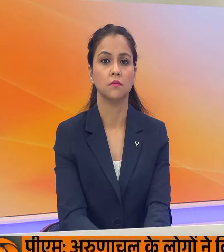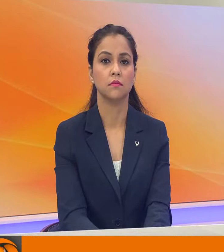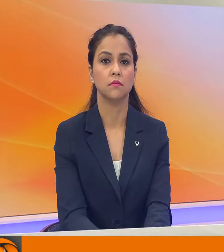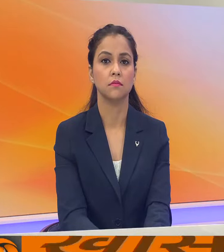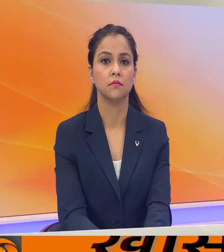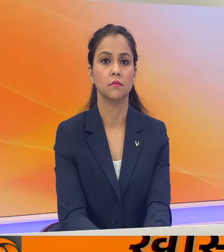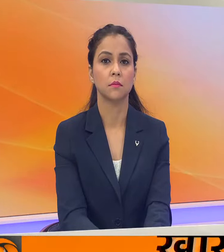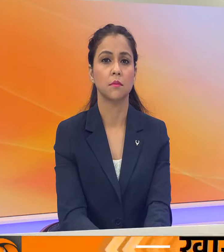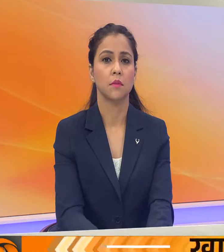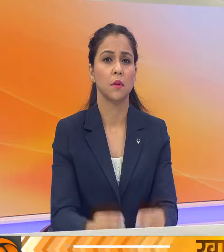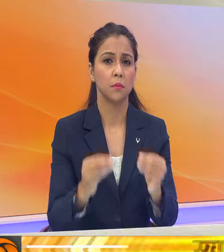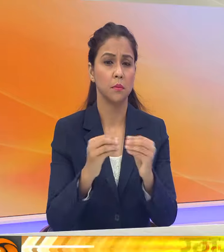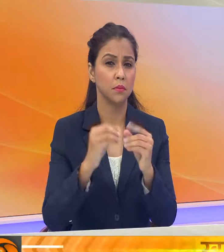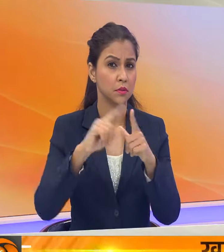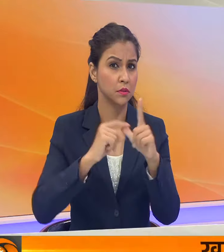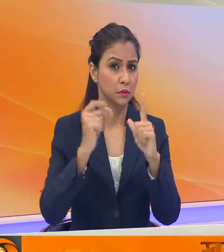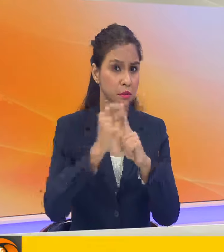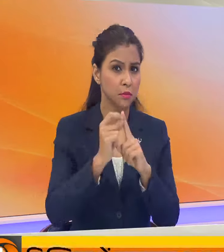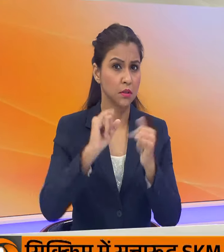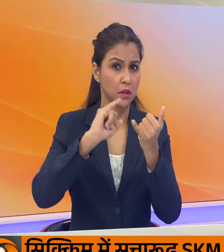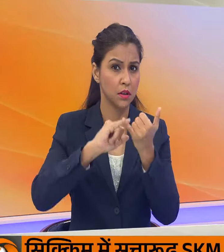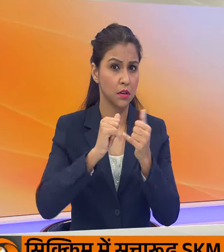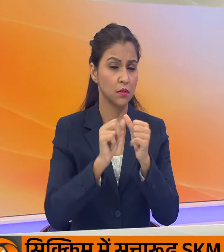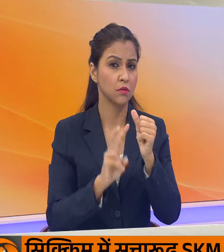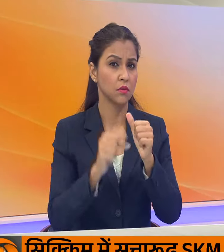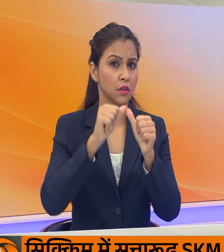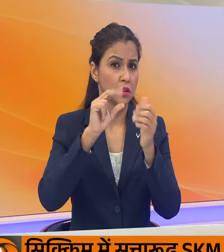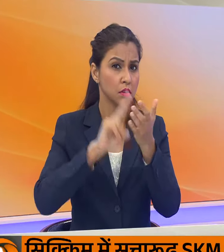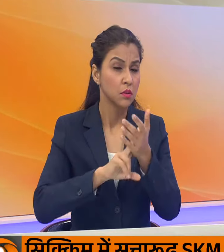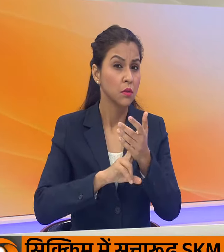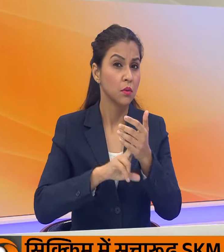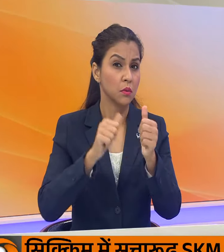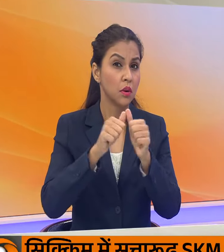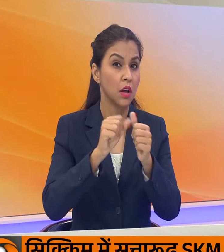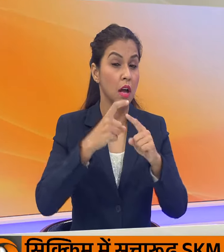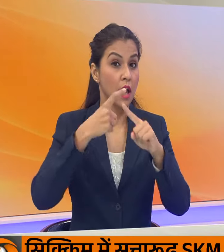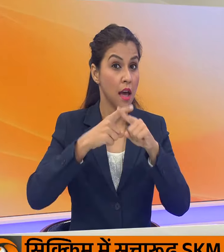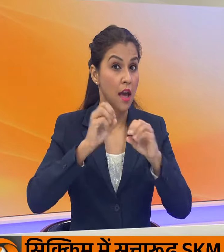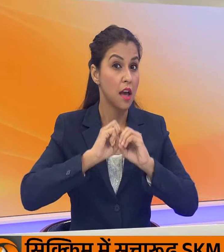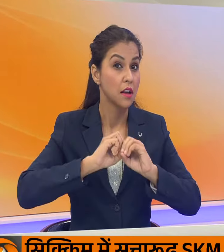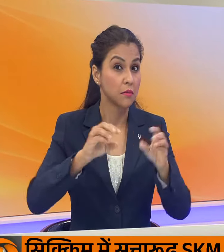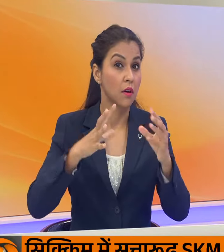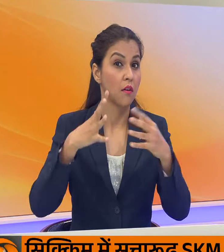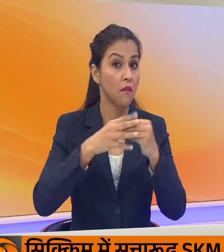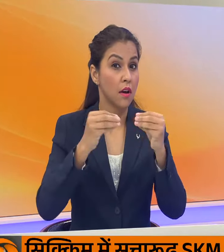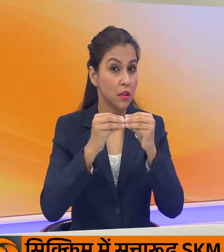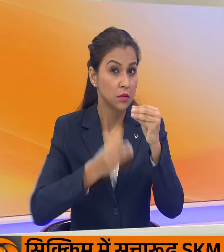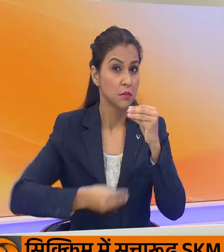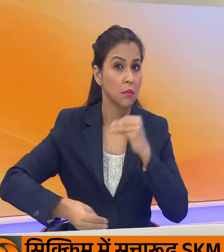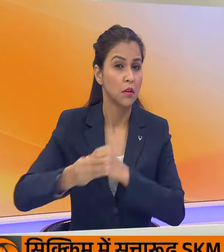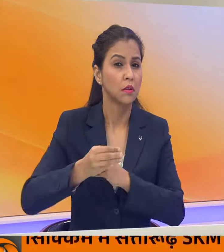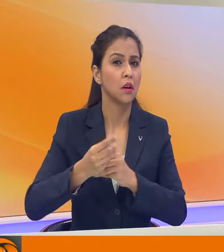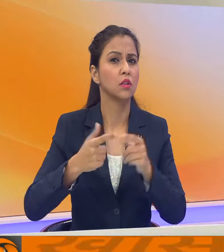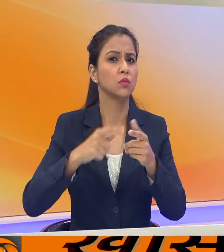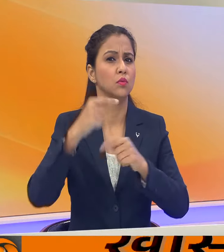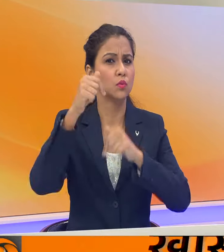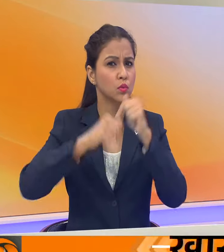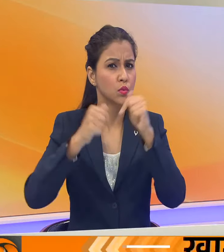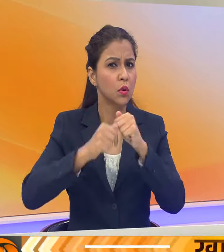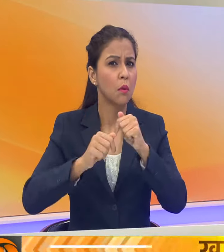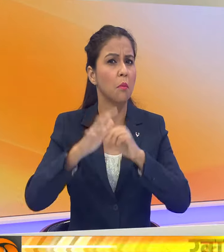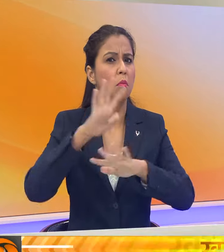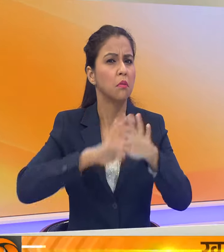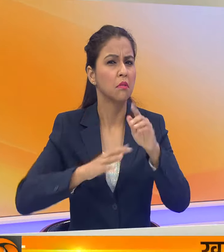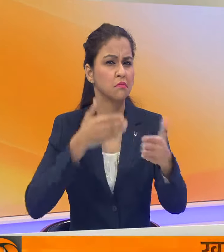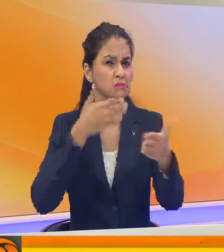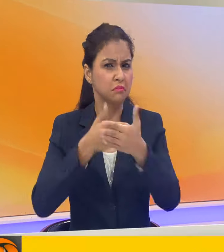और भाजपनेता सुवेंदू अधिकारी ने सूशल मीडिया साइट एक्स पर प्रश्चिम बंगाल प्रश्चासंद्वारा चुनाव प्रकरिया को